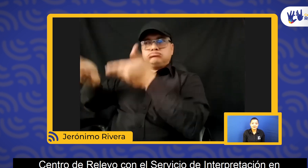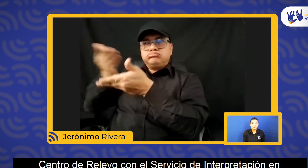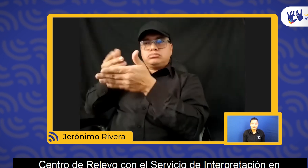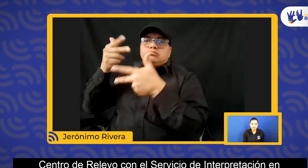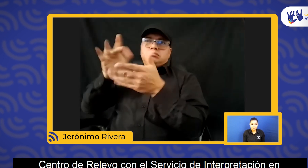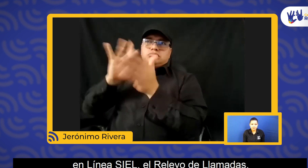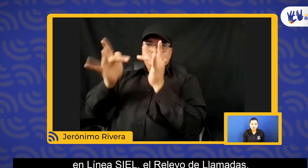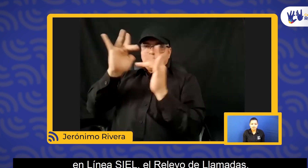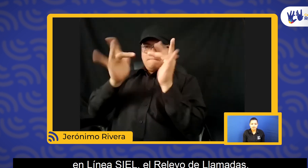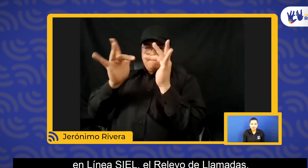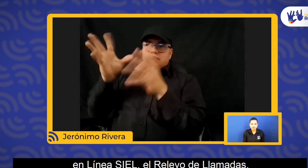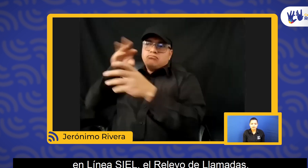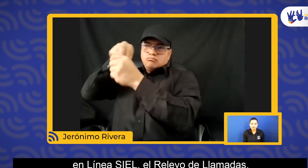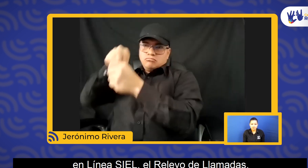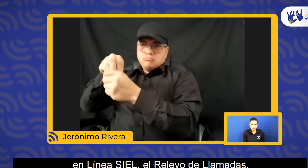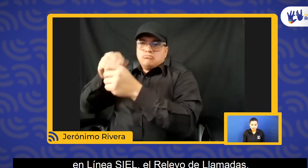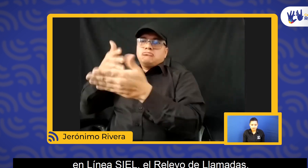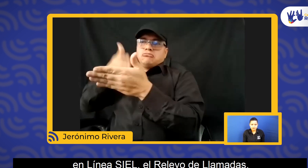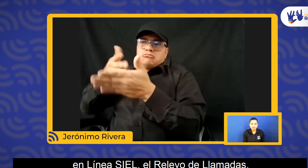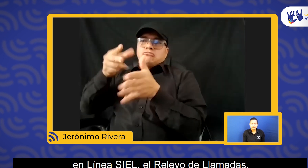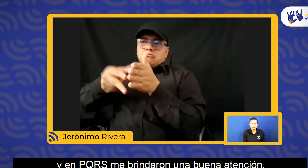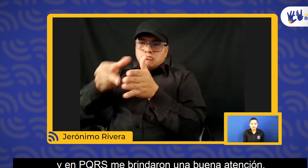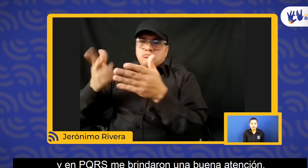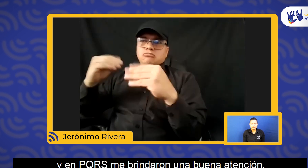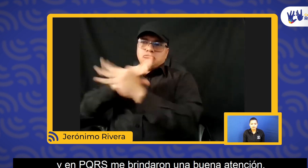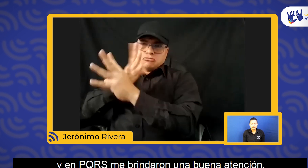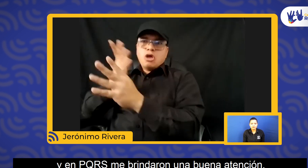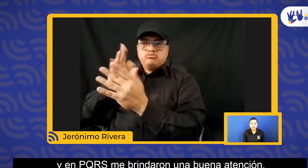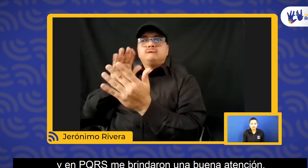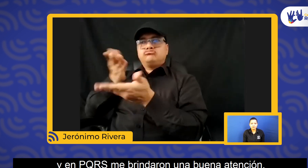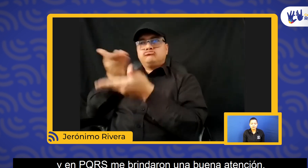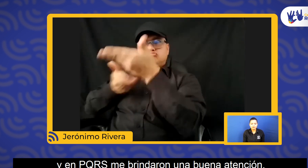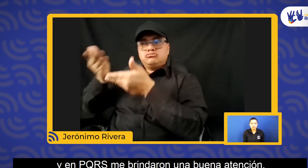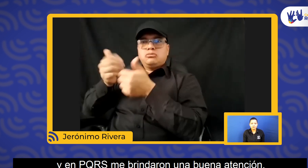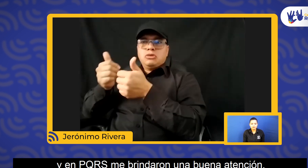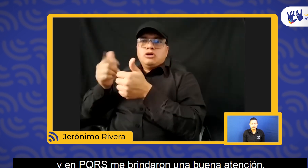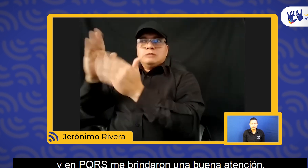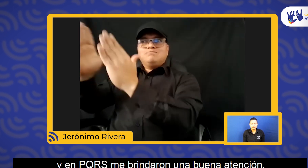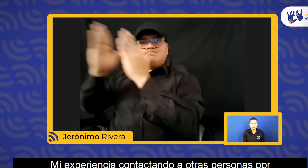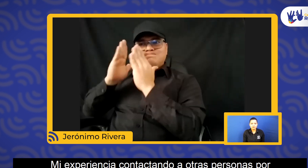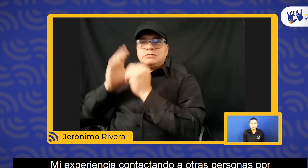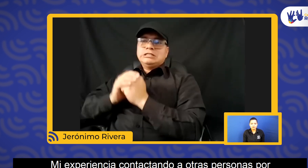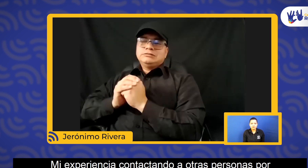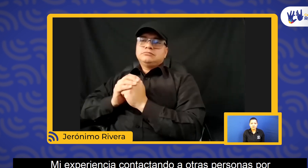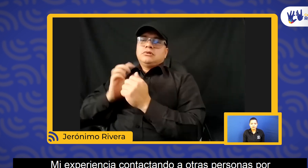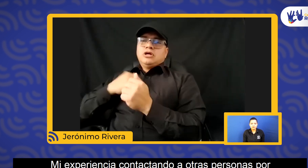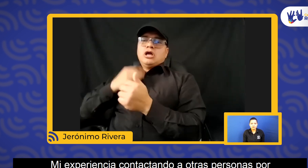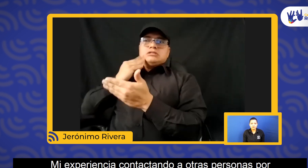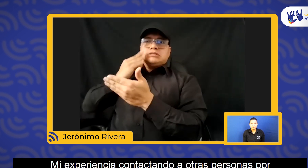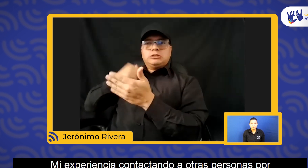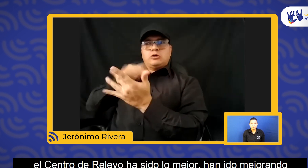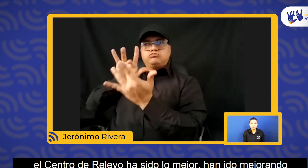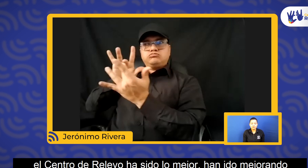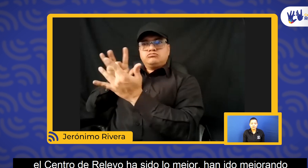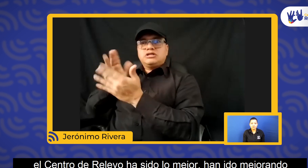el servicio de interpretación en línea Ciel, el relevo de llamadas, y en PQRS me brindaron una buena atención. Mi experiencia contactando a otras